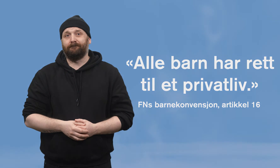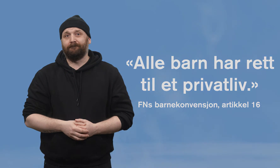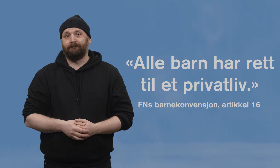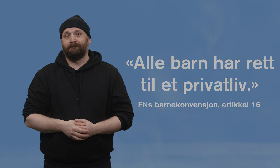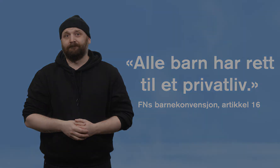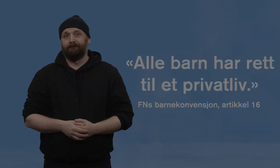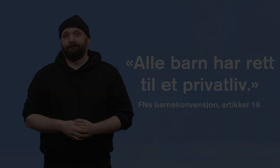selv. Det